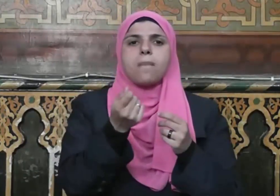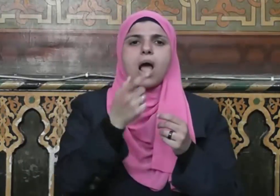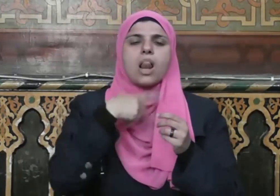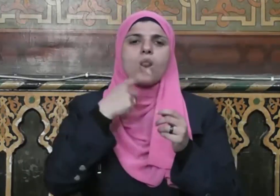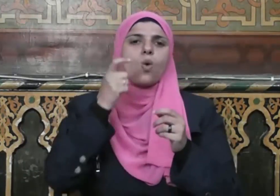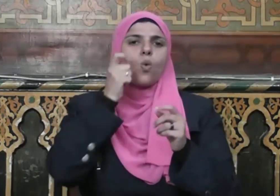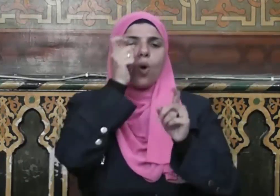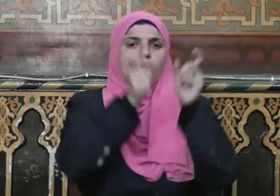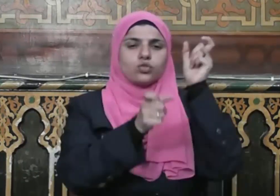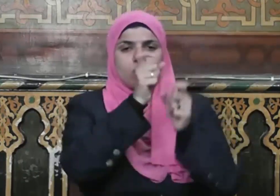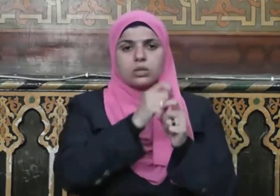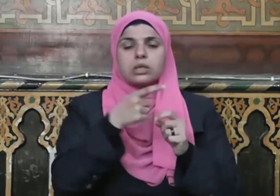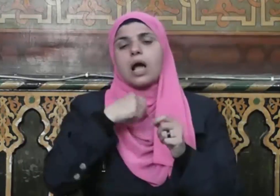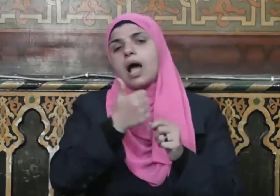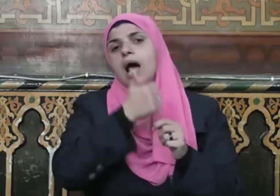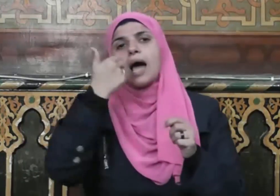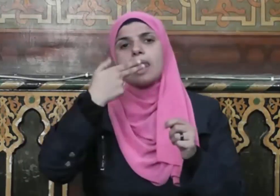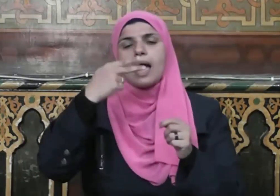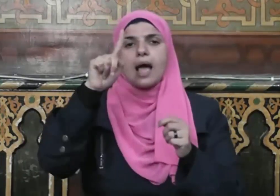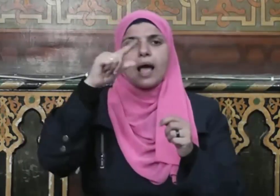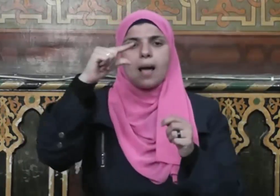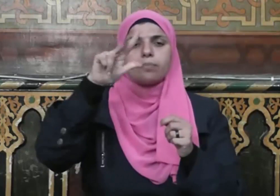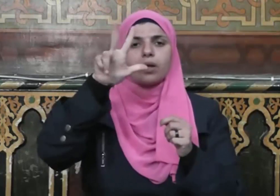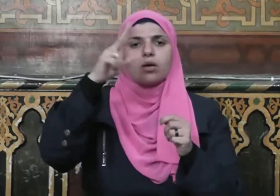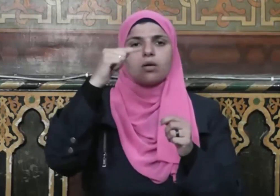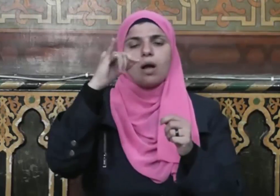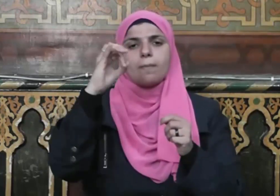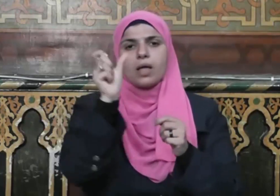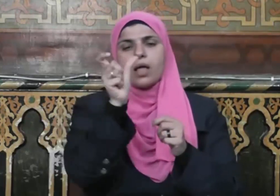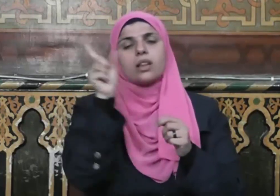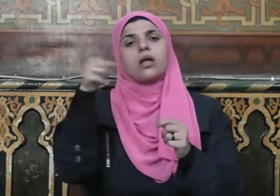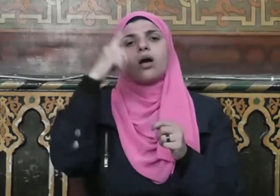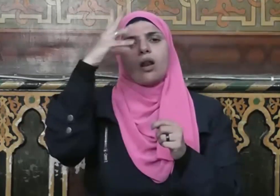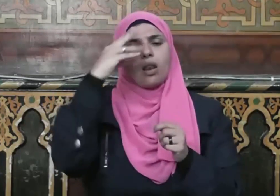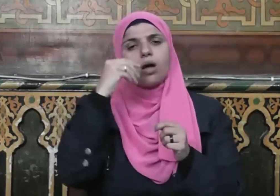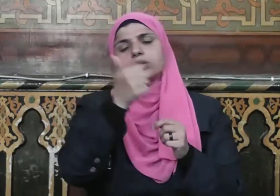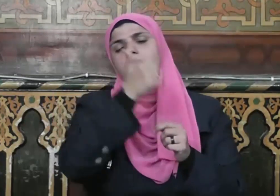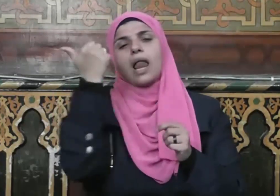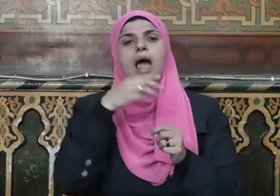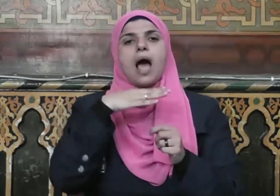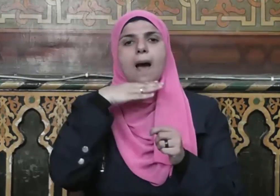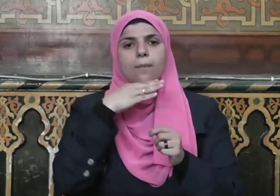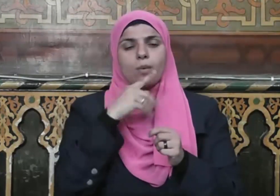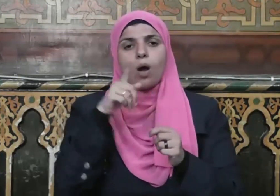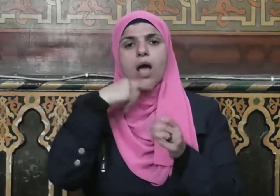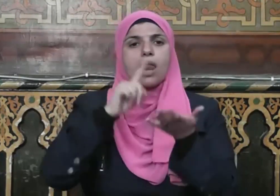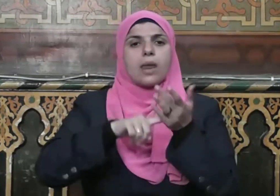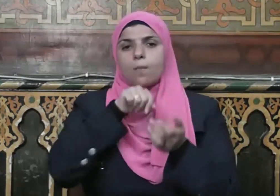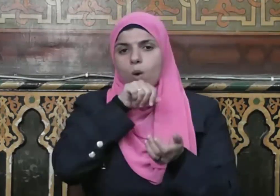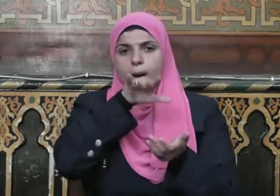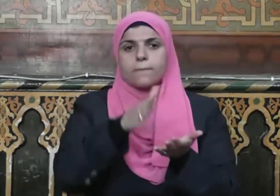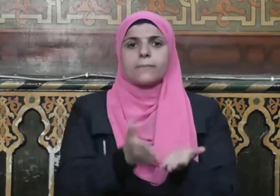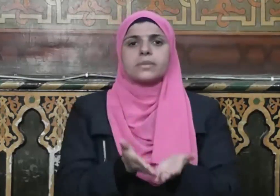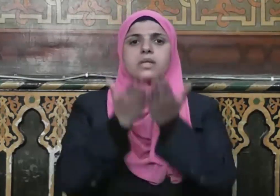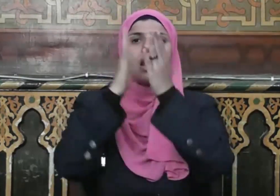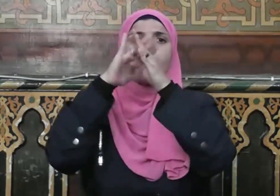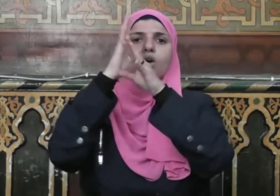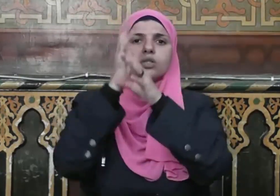والأعراض فعن عبد الرحمن بن أبي بكرة رضي الله عنهما عن أبيه أن النبي صلى